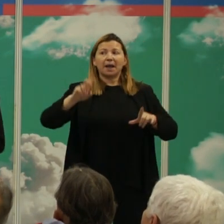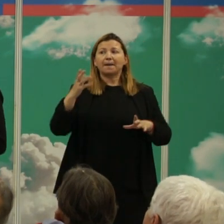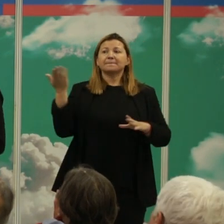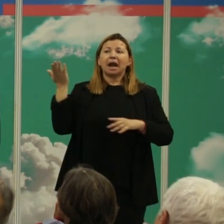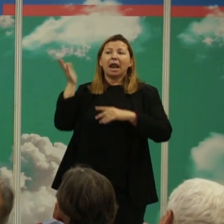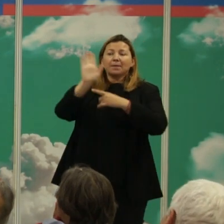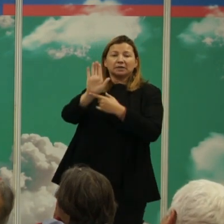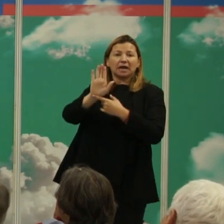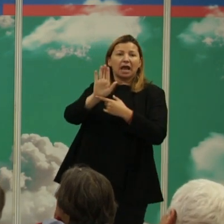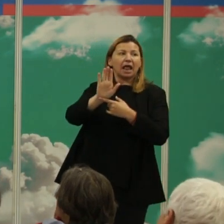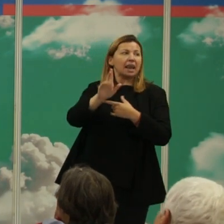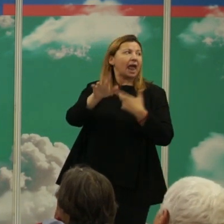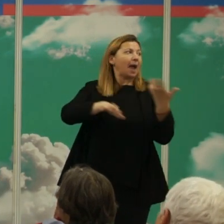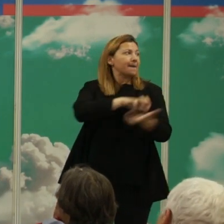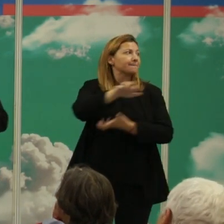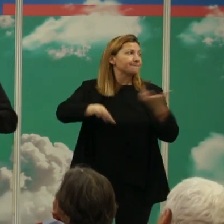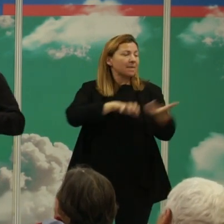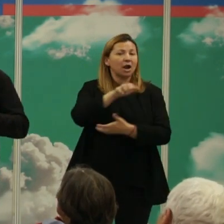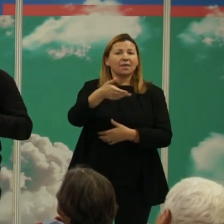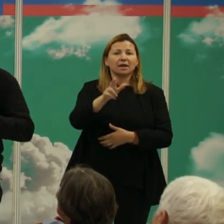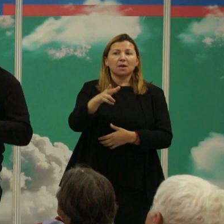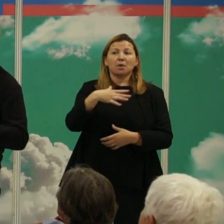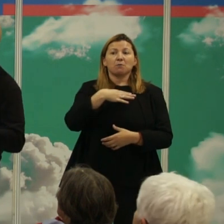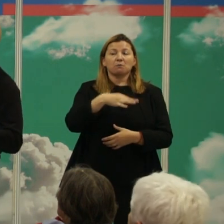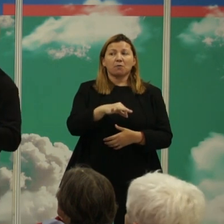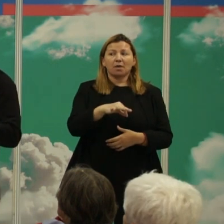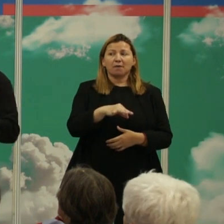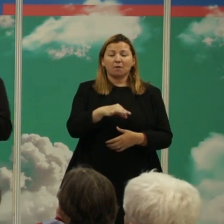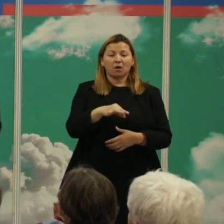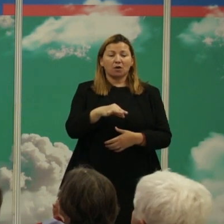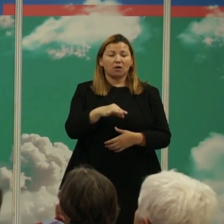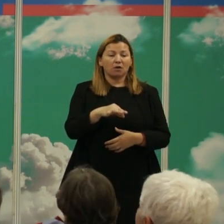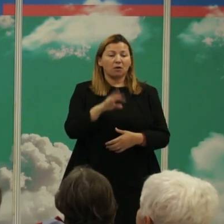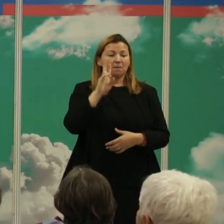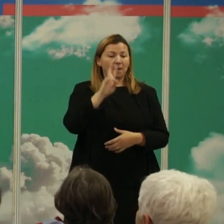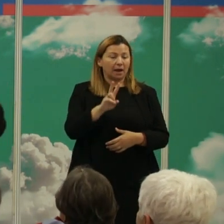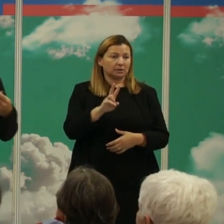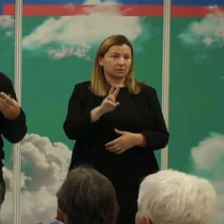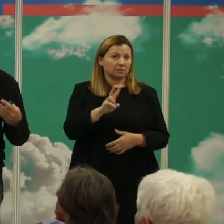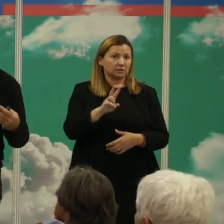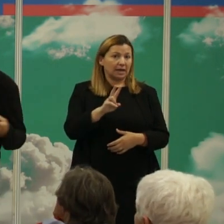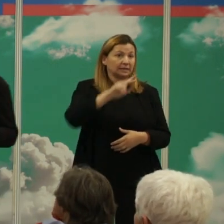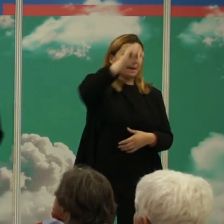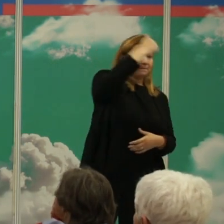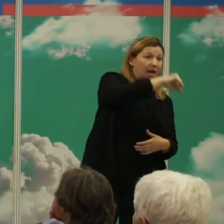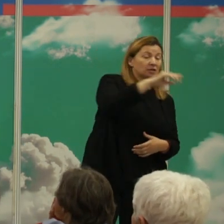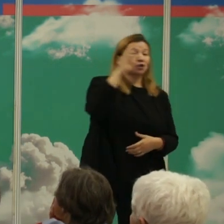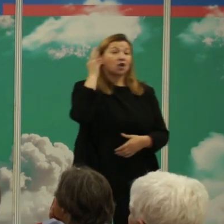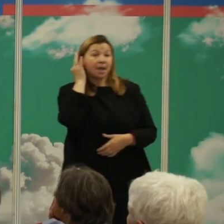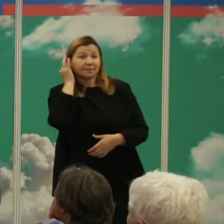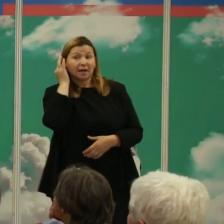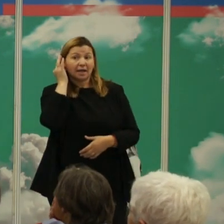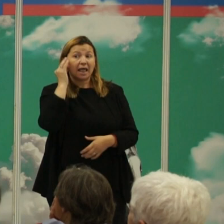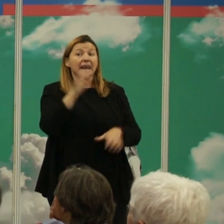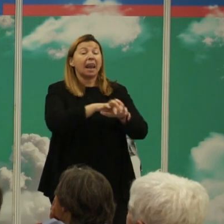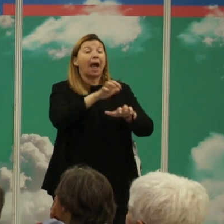violencia letal que porque lo podíamos diferenciar en alguno de los estudios podíamos diferenciar entre machos y hembras y lo que encontramos es que